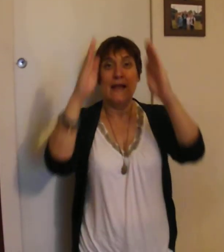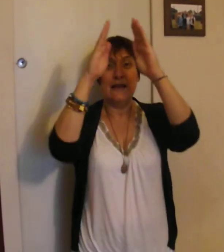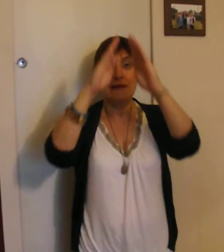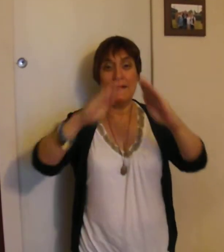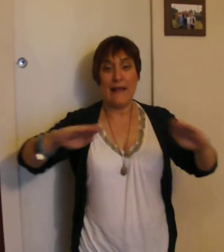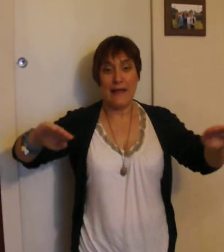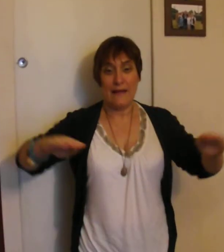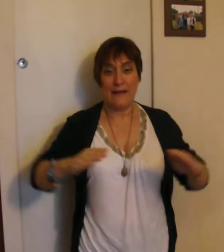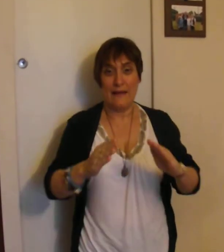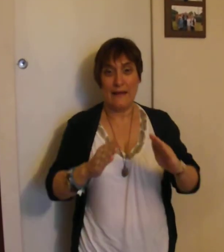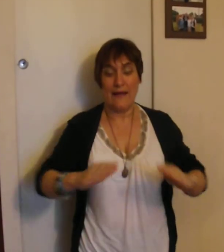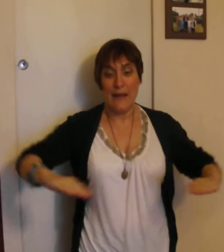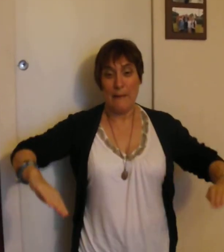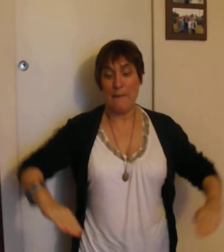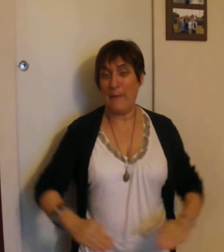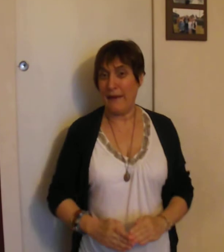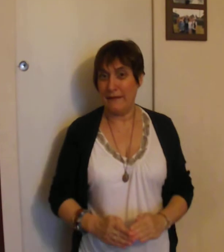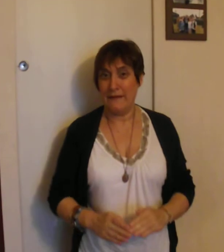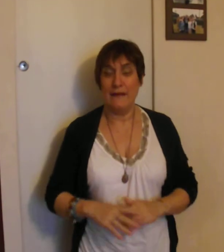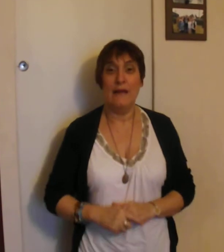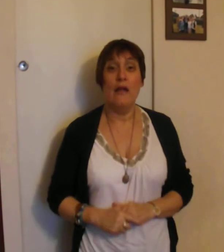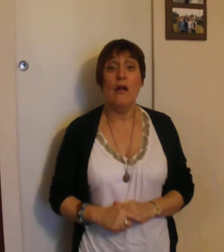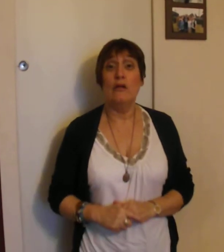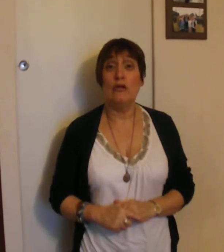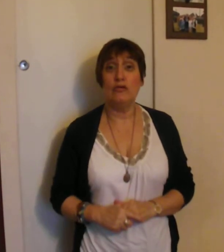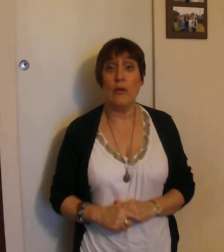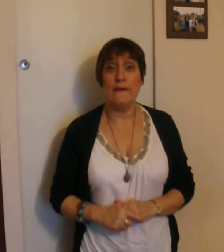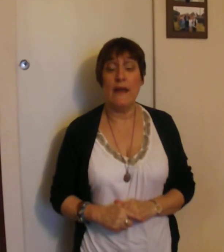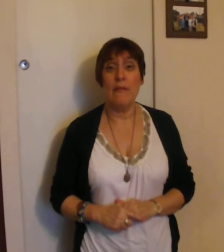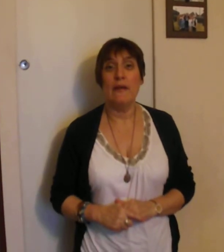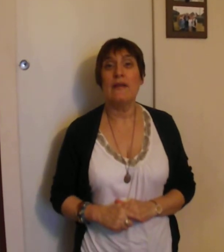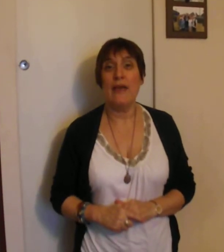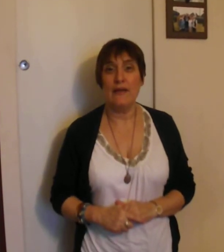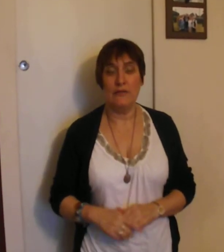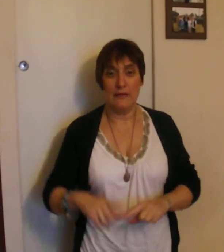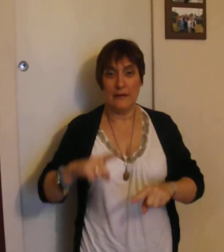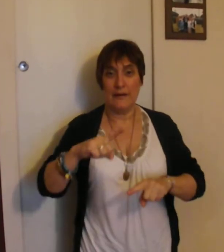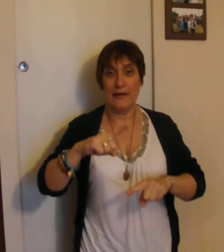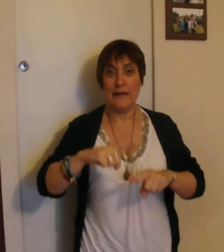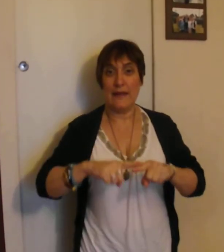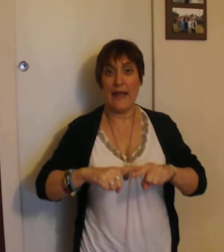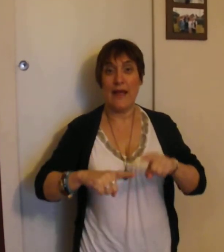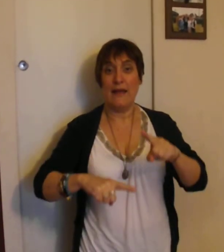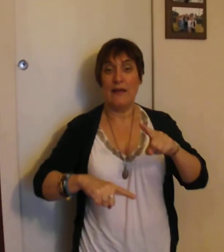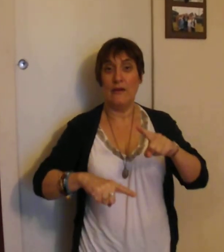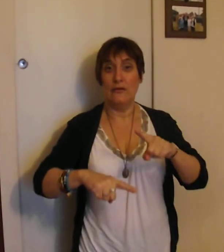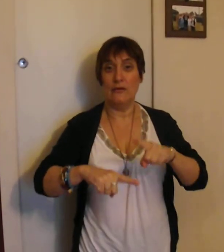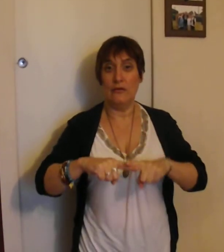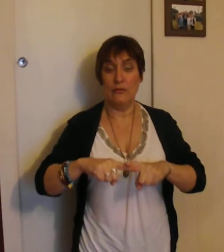Sapin. Le troisième, Cadeau, Cadeau.